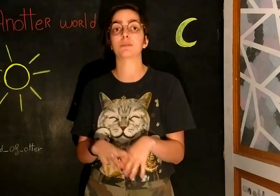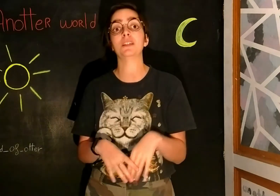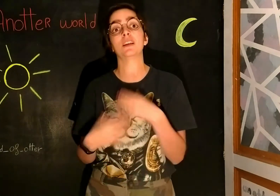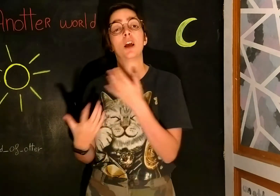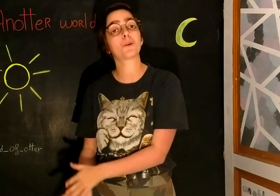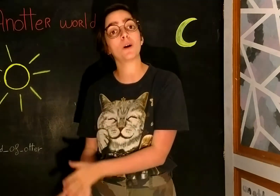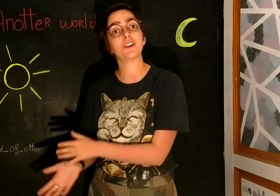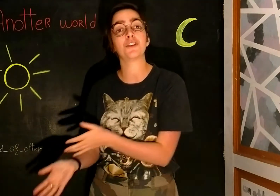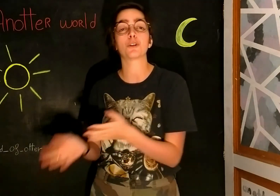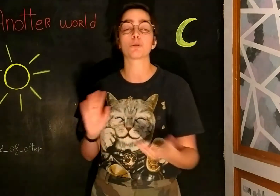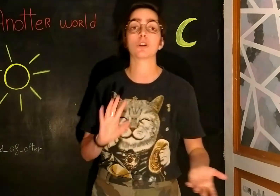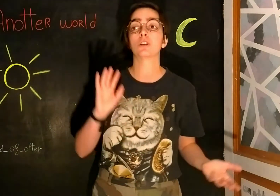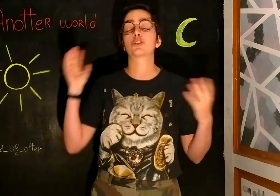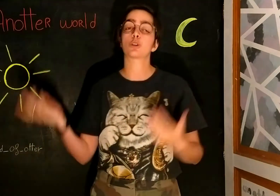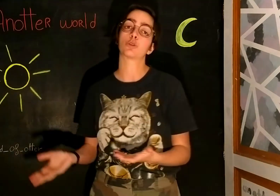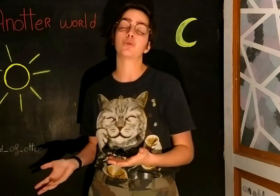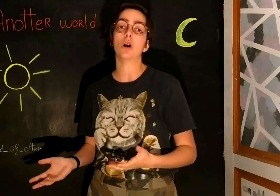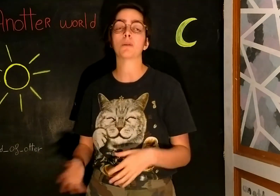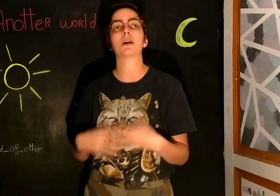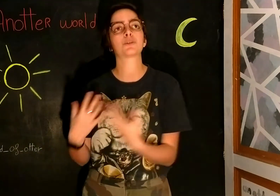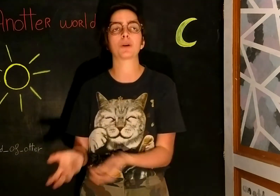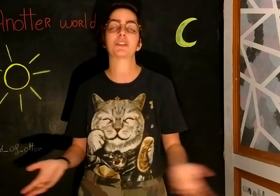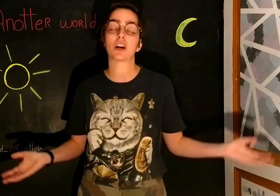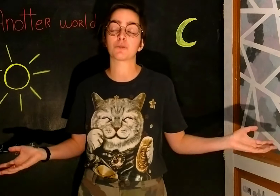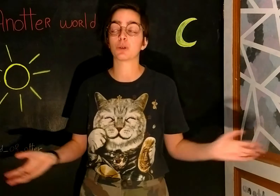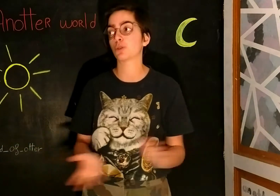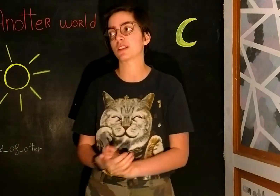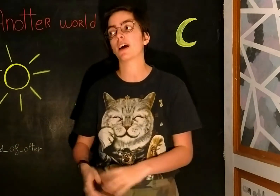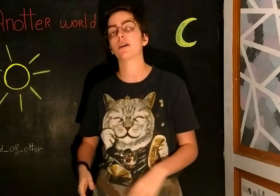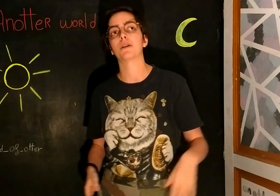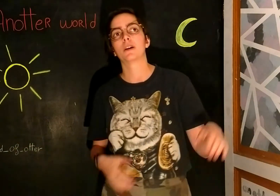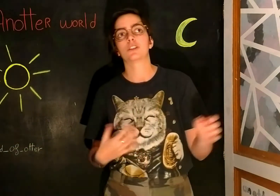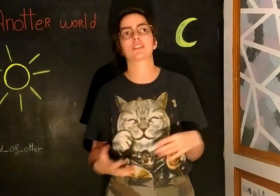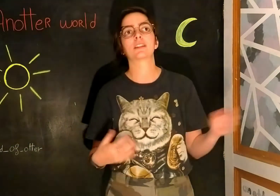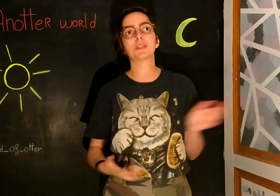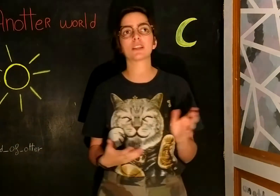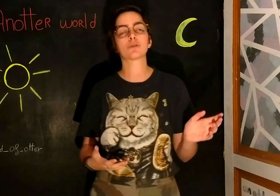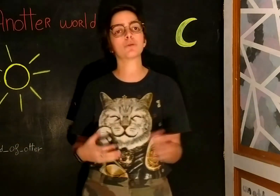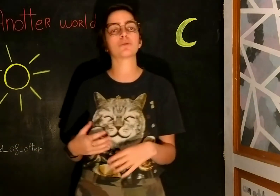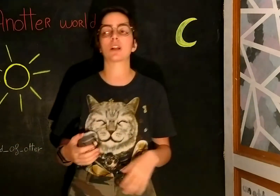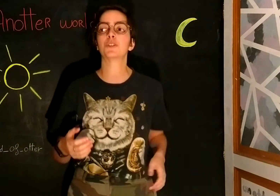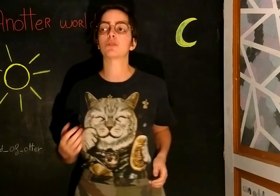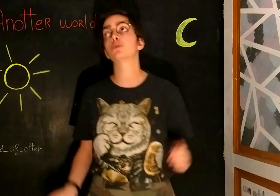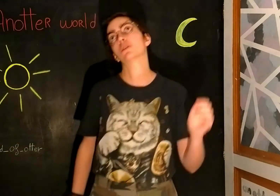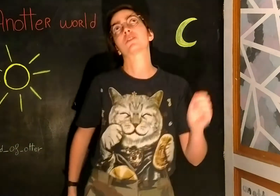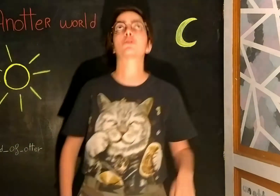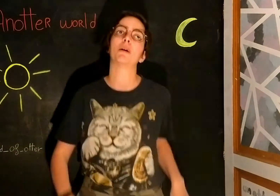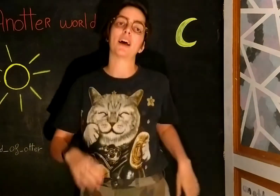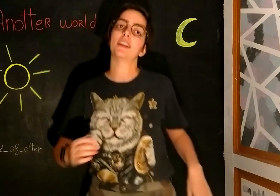ciblée, c'est pourquoi les feuilles en automne changent de couleur. Bah, je pourrais peut-être faire une vidéo sur ça. Genre, c'est des petites questions où, dans la vie de tous les jours, tu sais, tu te balades,